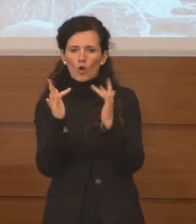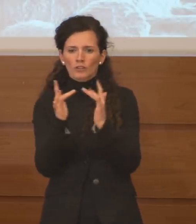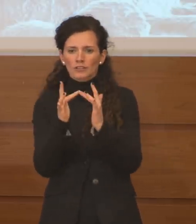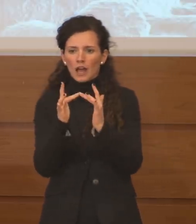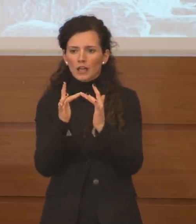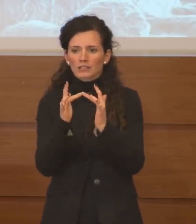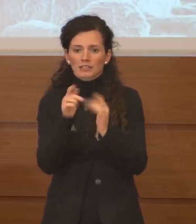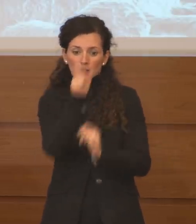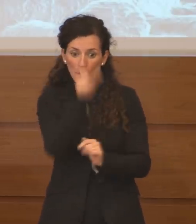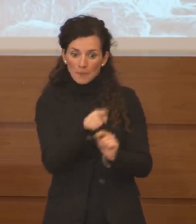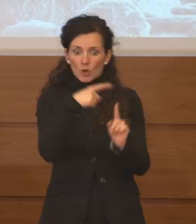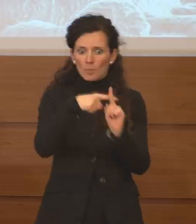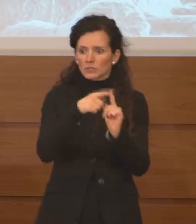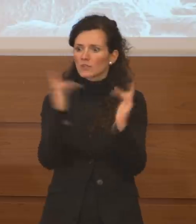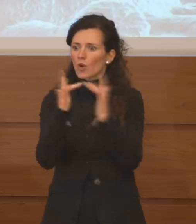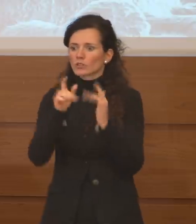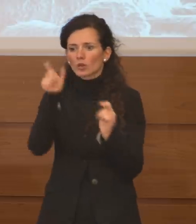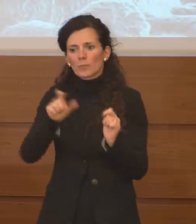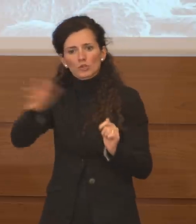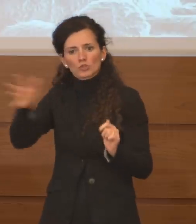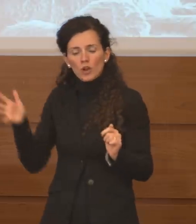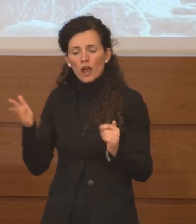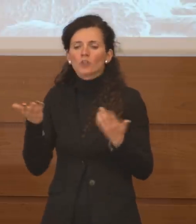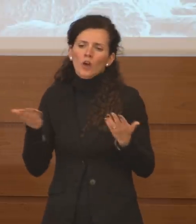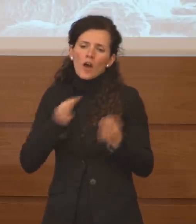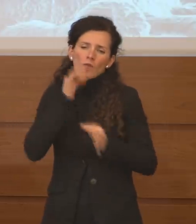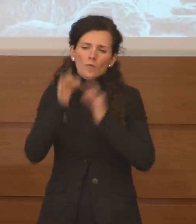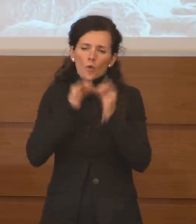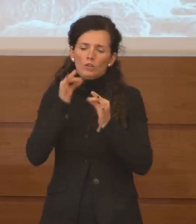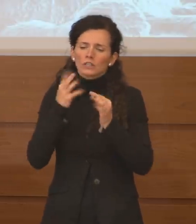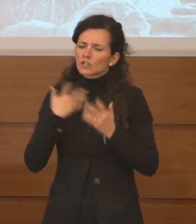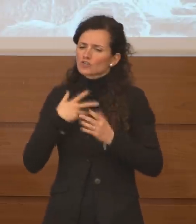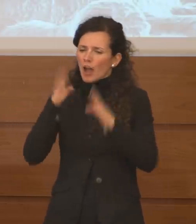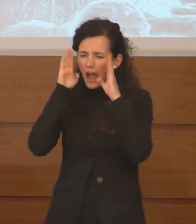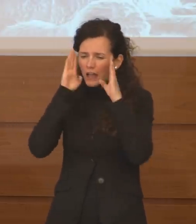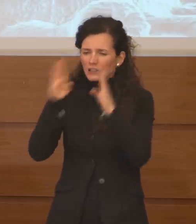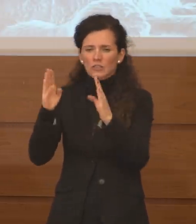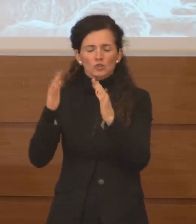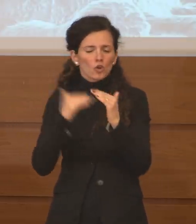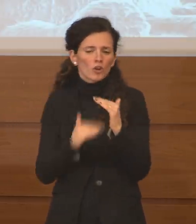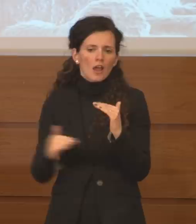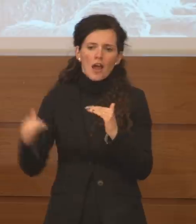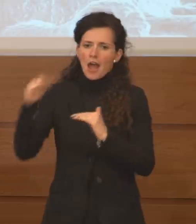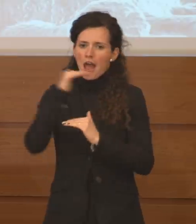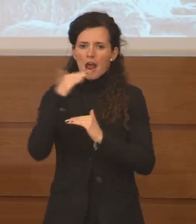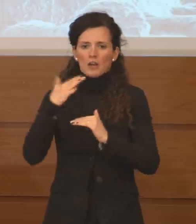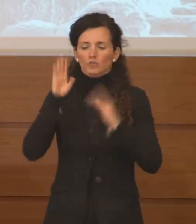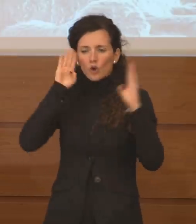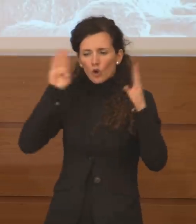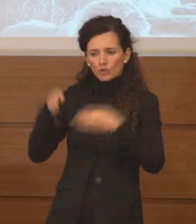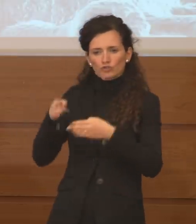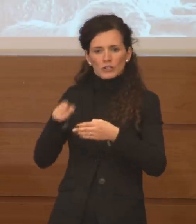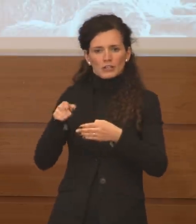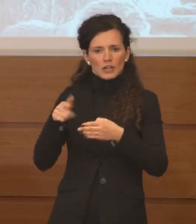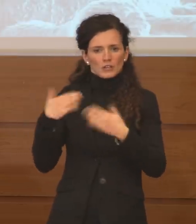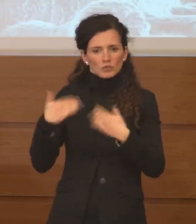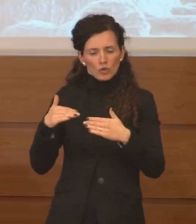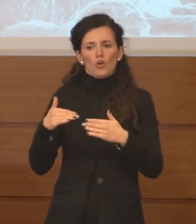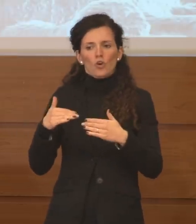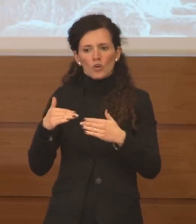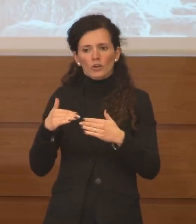positive. Quindi c'è il massimo livello di attenzione e concentrazione per